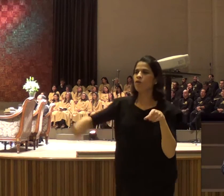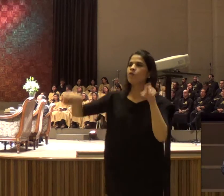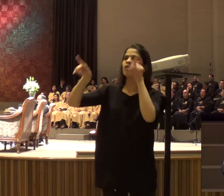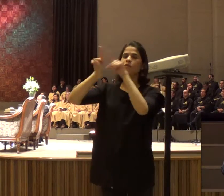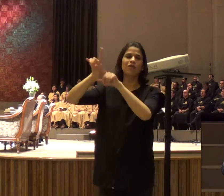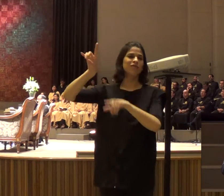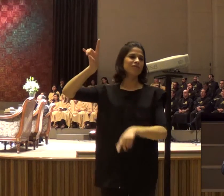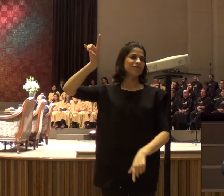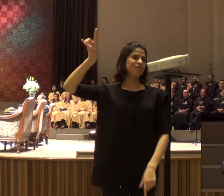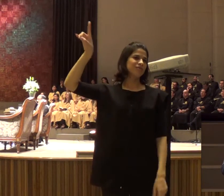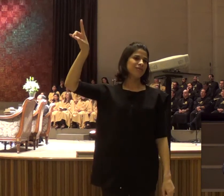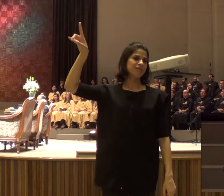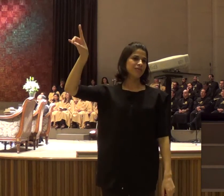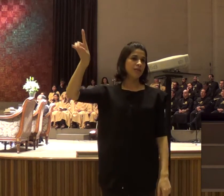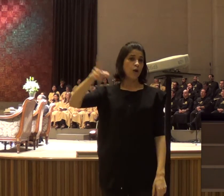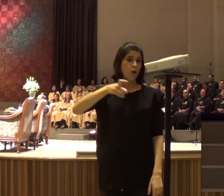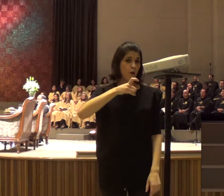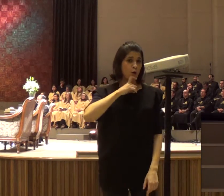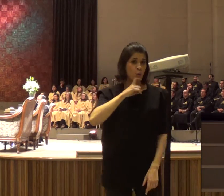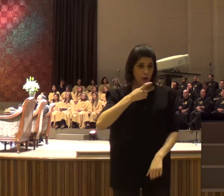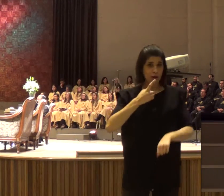não tem jeito, de quebrar pedra, a não ser com marreta,